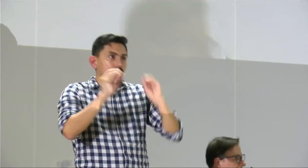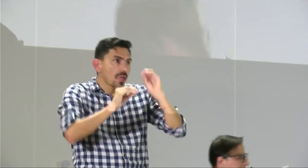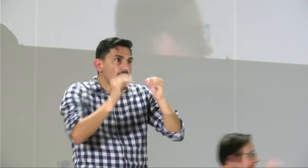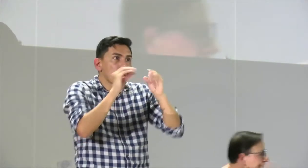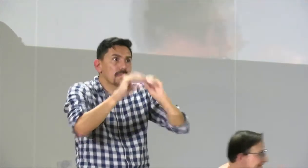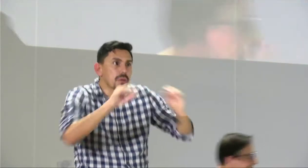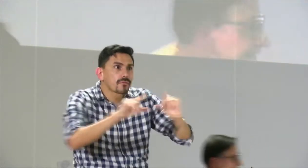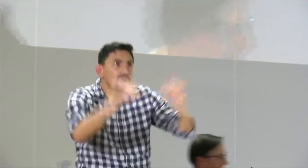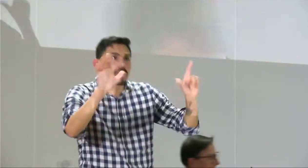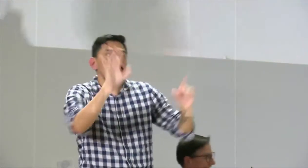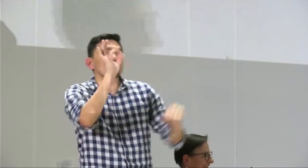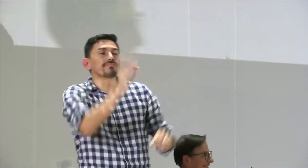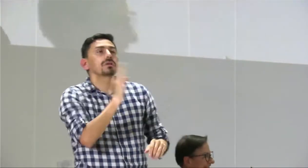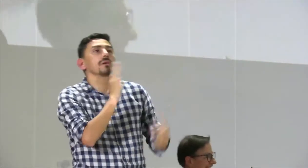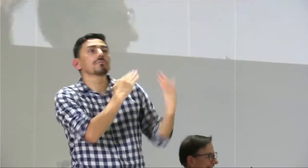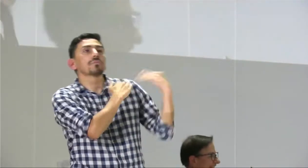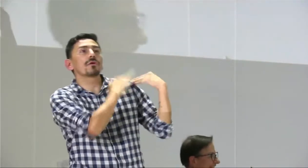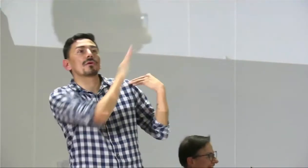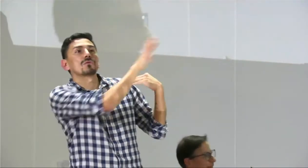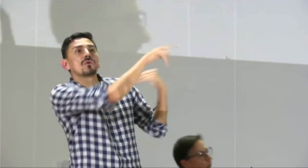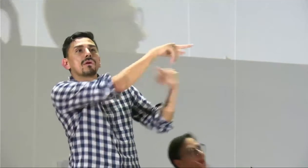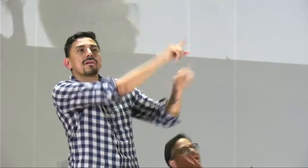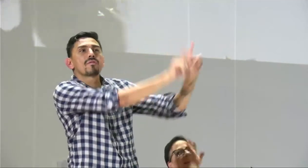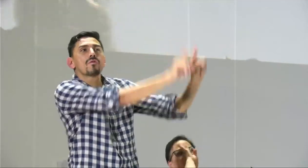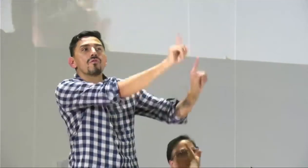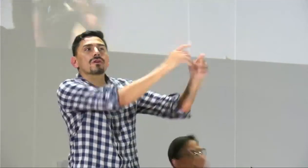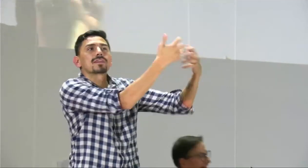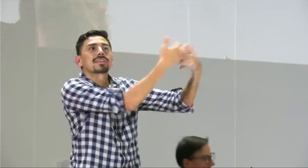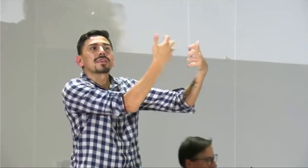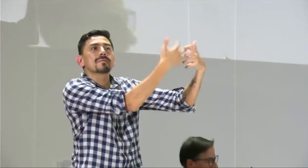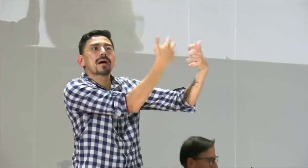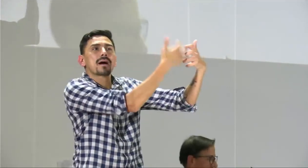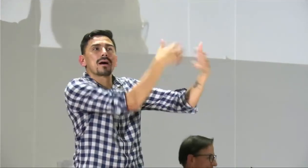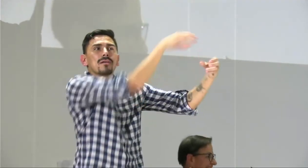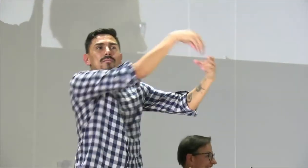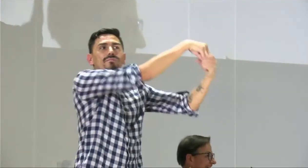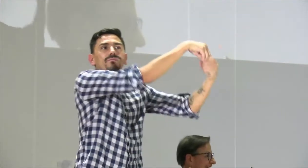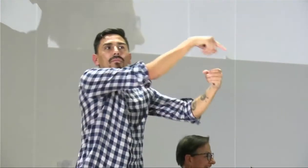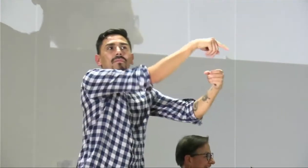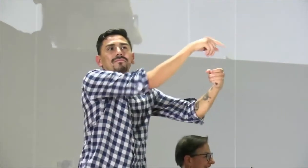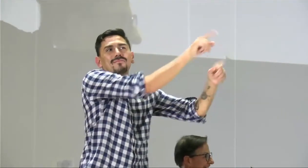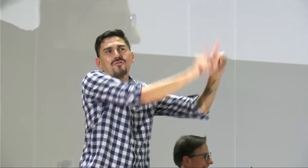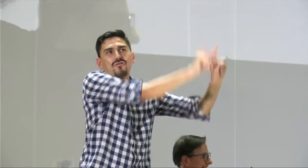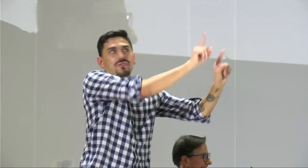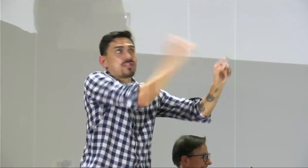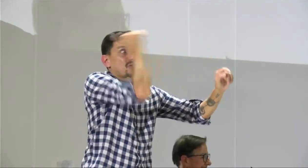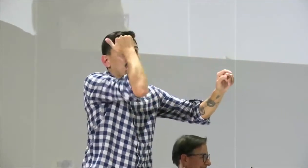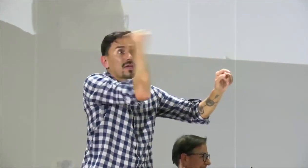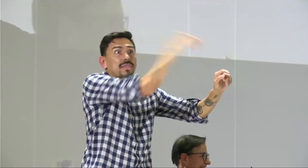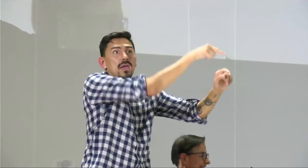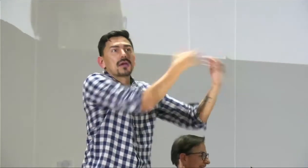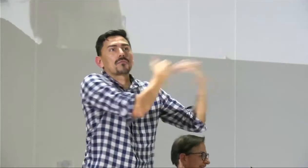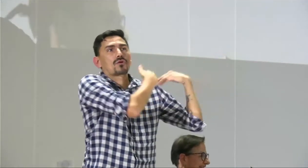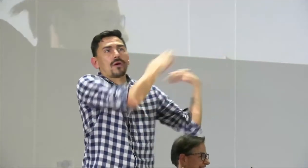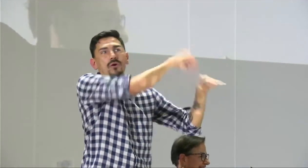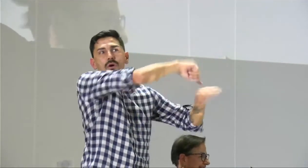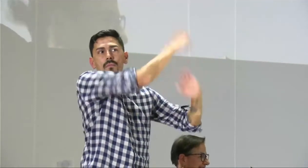y es la plataforma y del concurso y del sistema maestro del concurso docente completamente